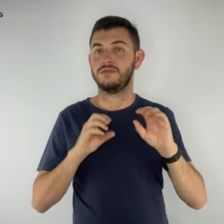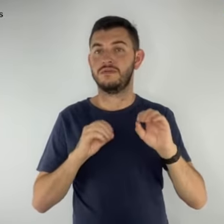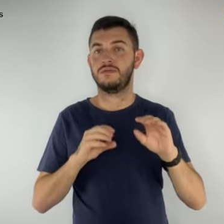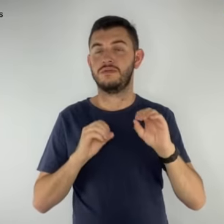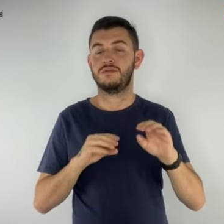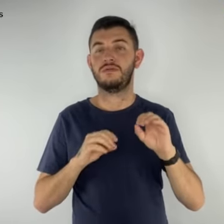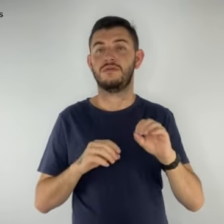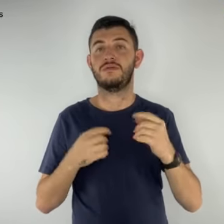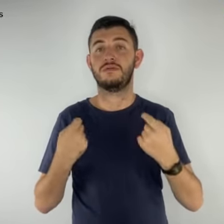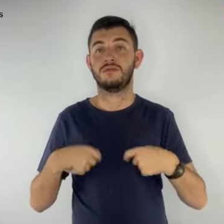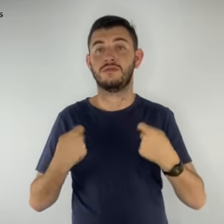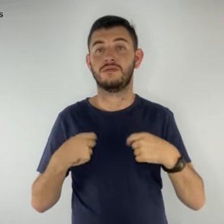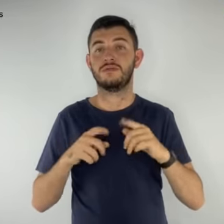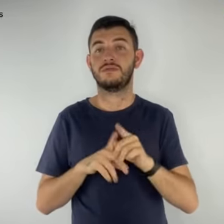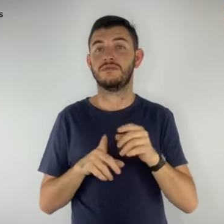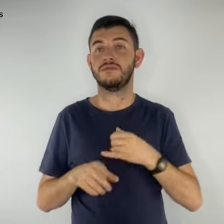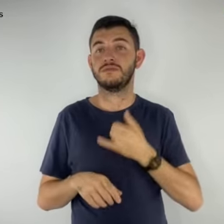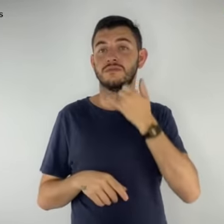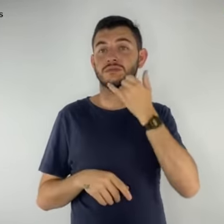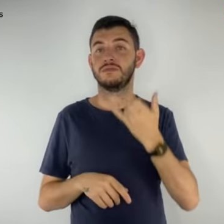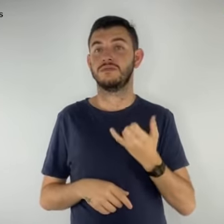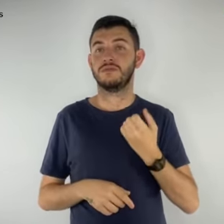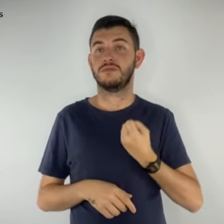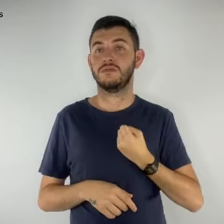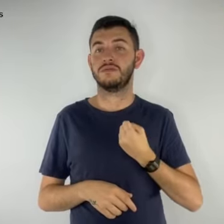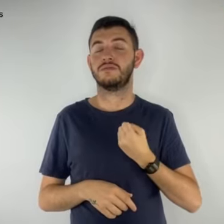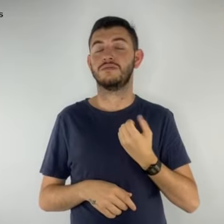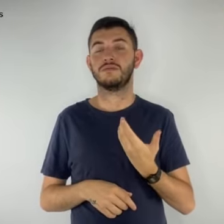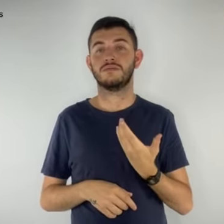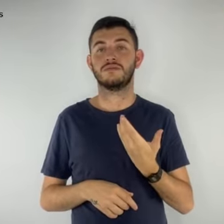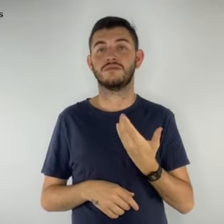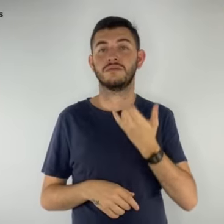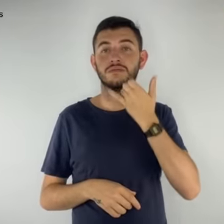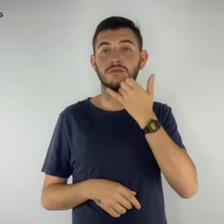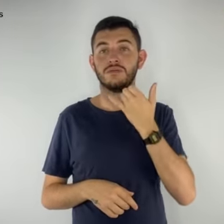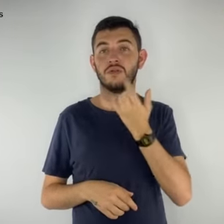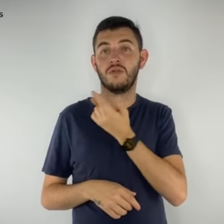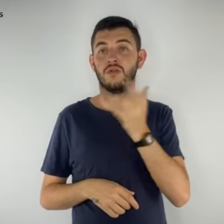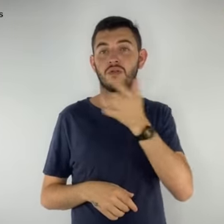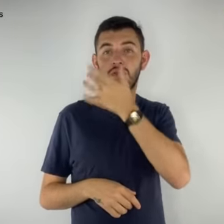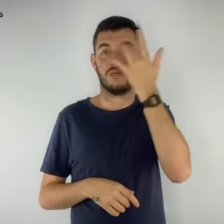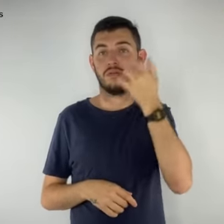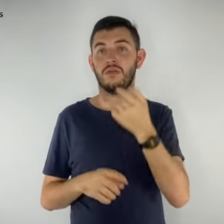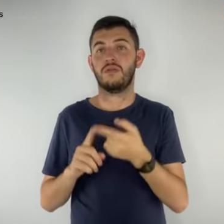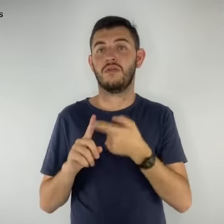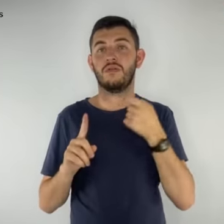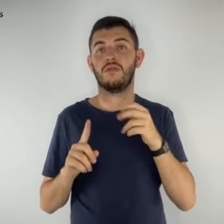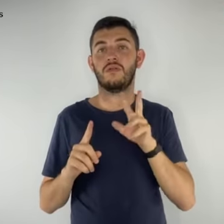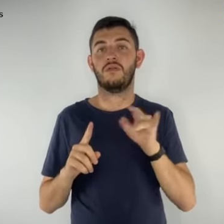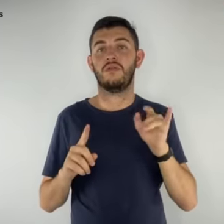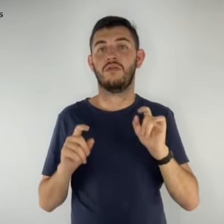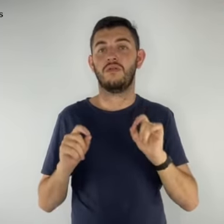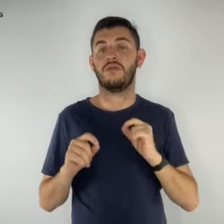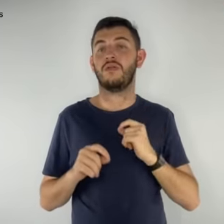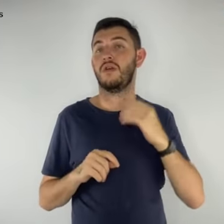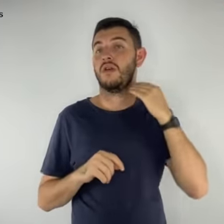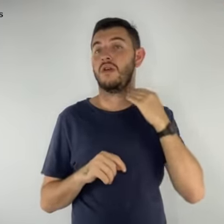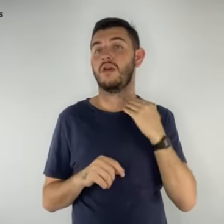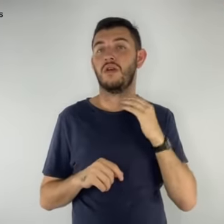educacional, teria de ligar para um número onde outro criminoso passaria a conta para a